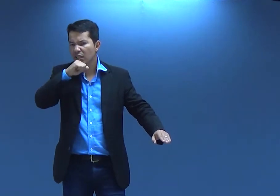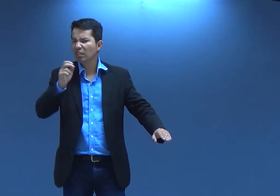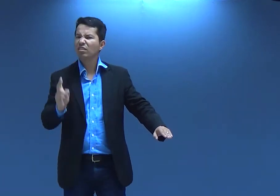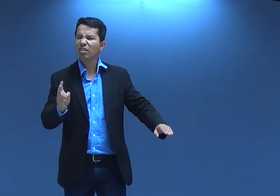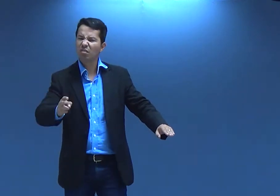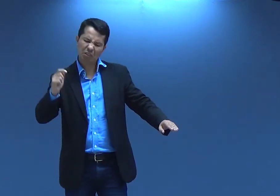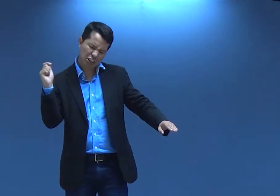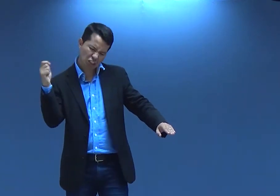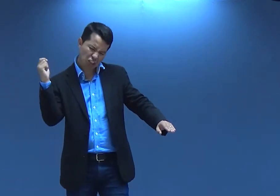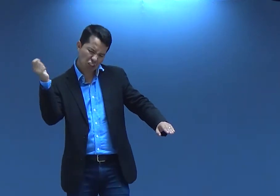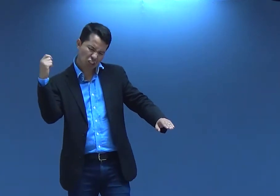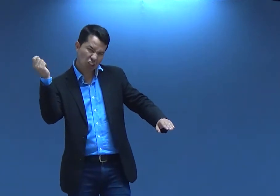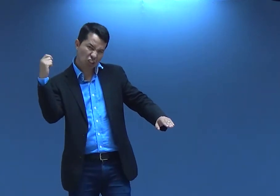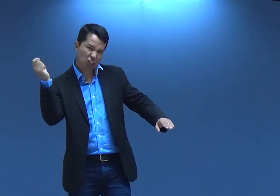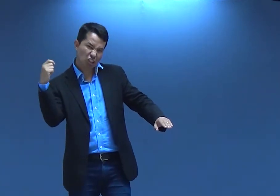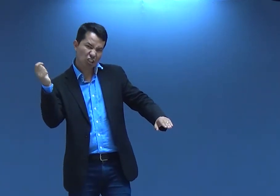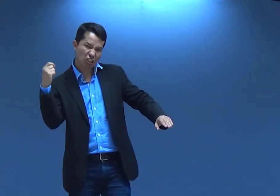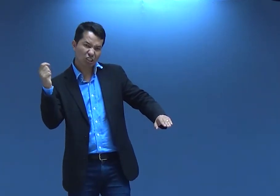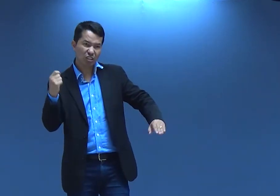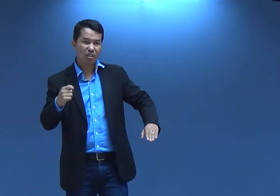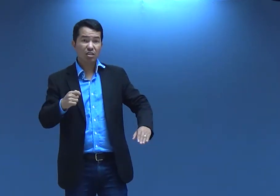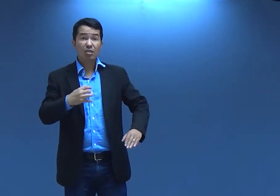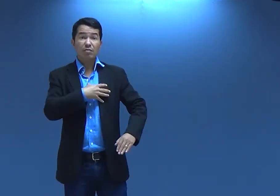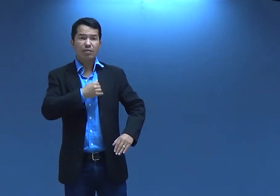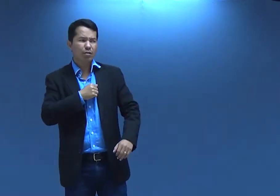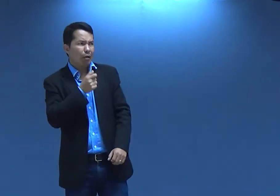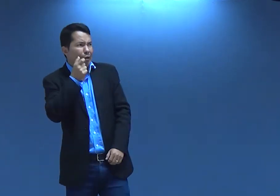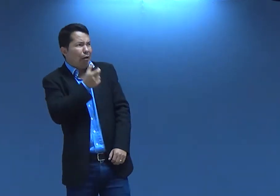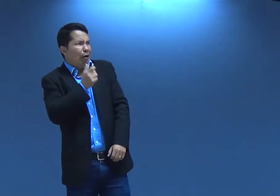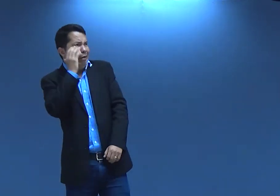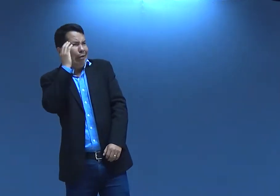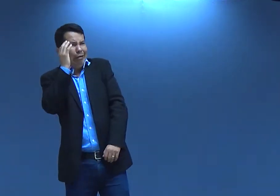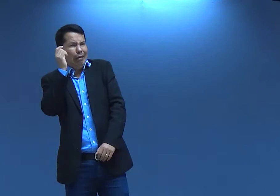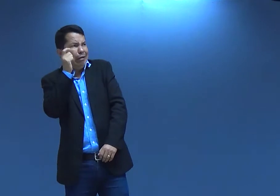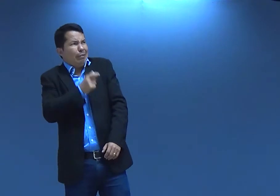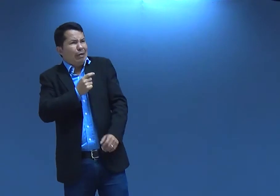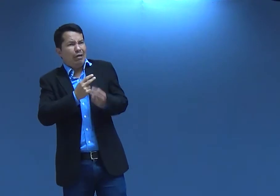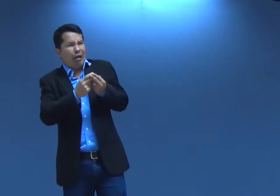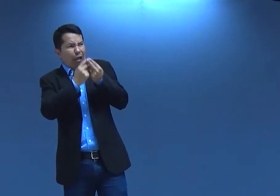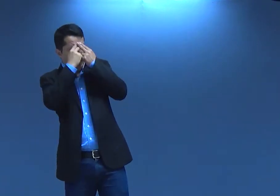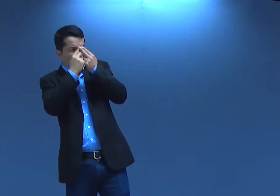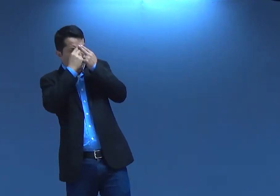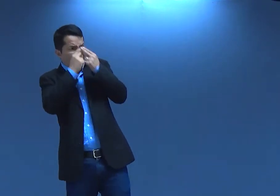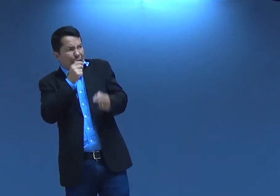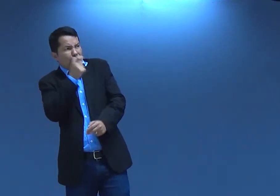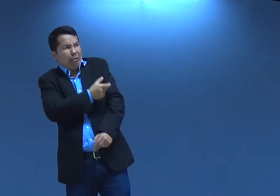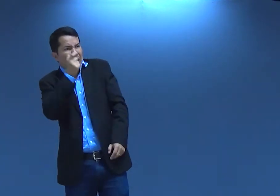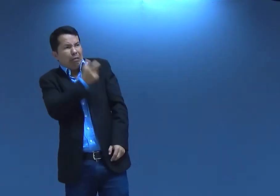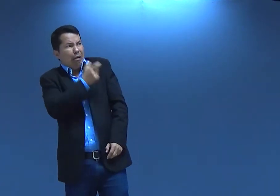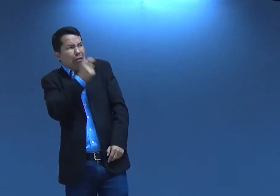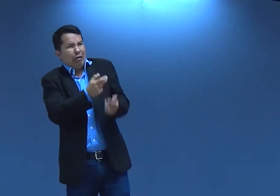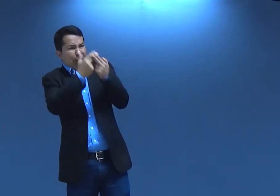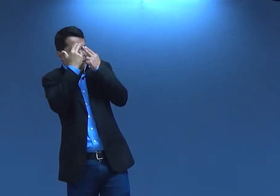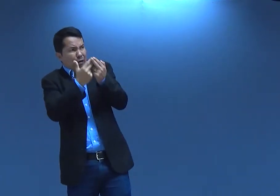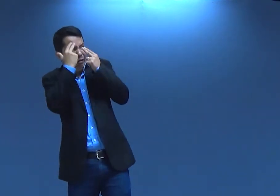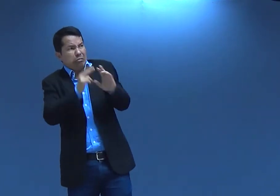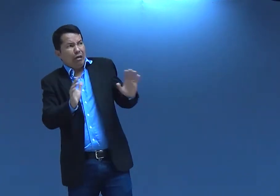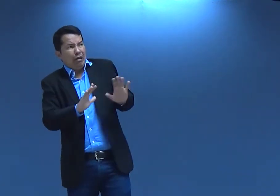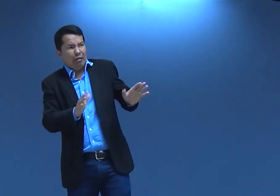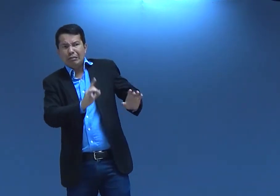e a mãe sempre fazendo isso. E o filho quando ele descobriu parece que ele ficou traumatizado ai, como